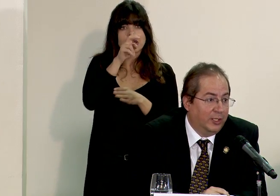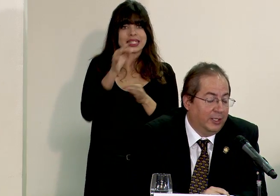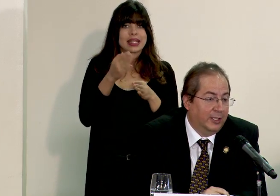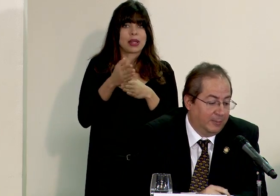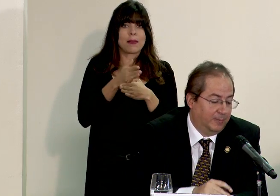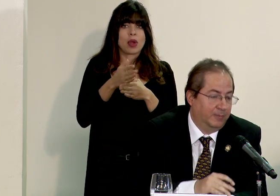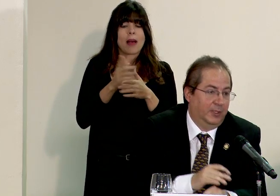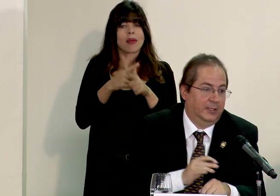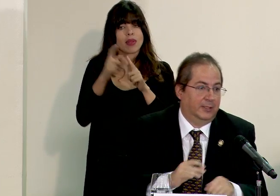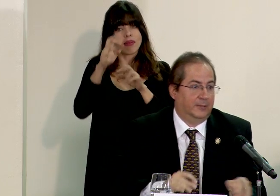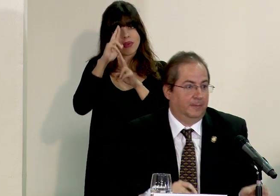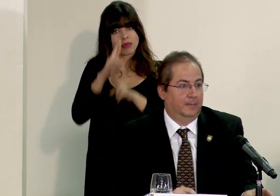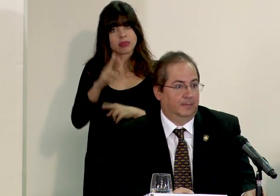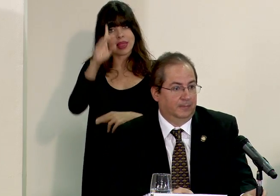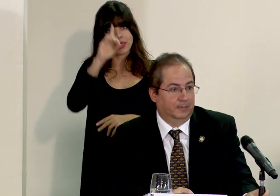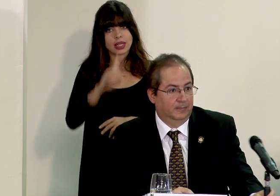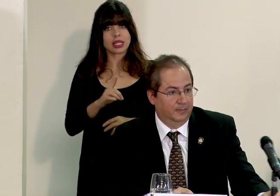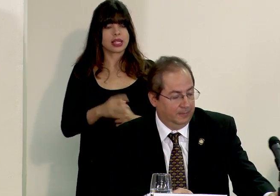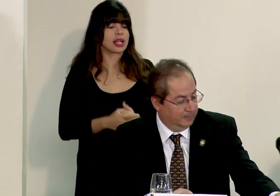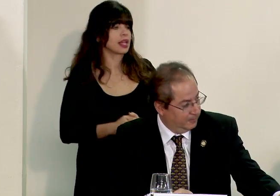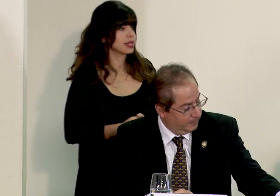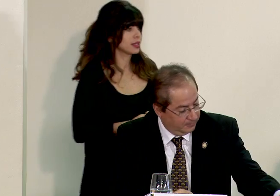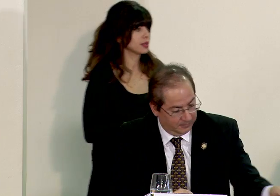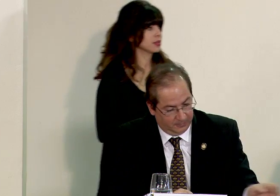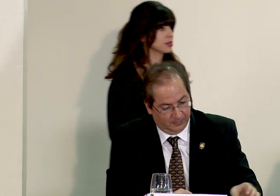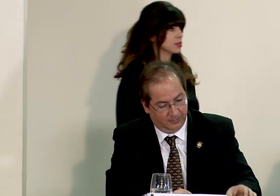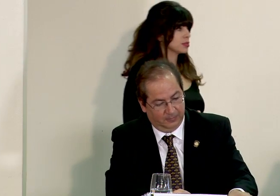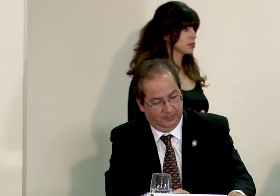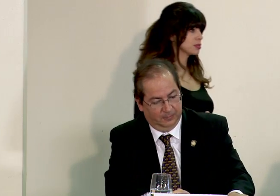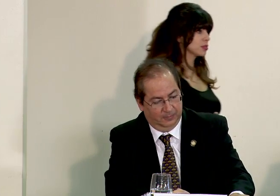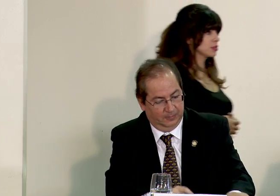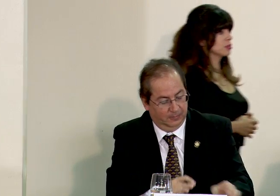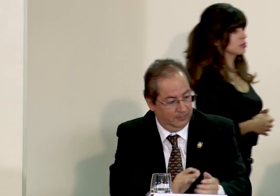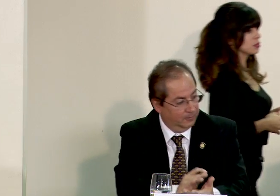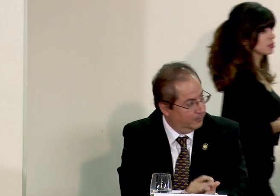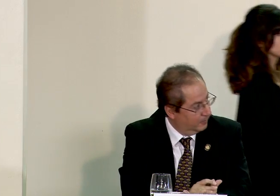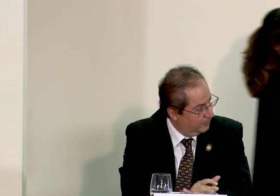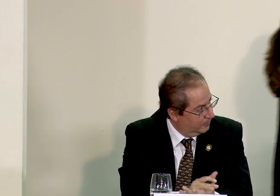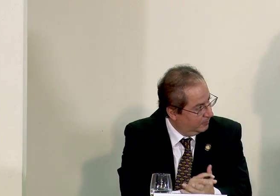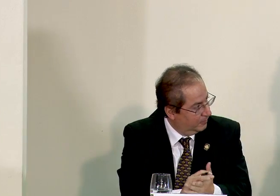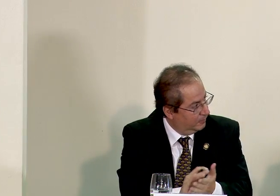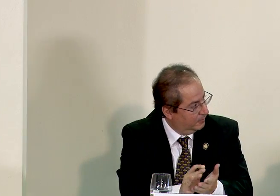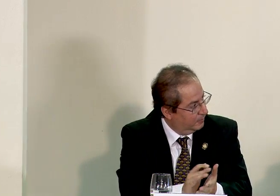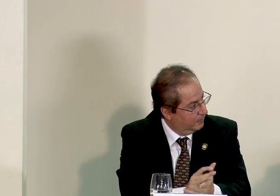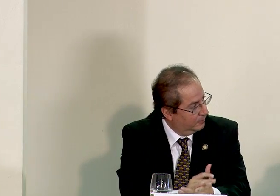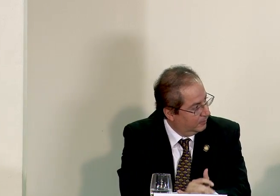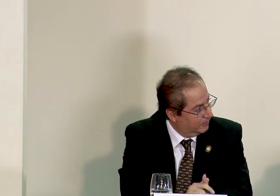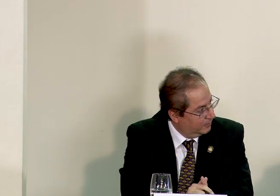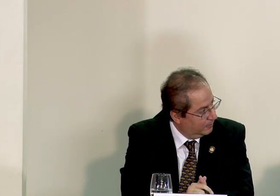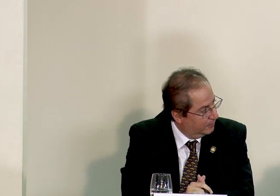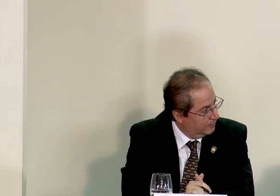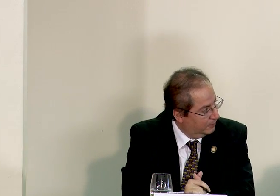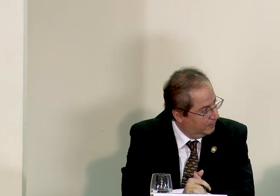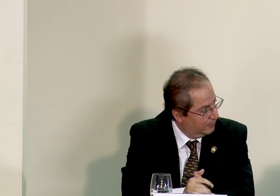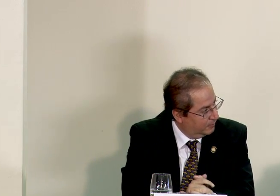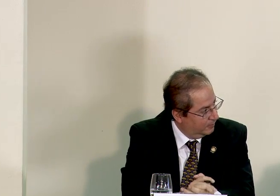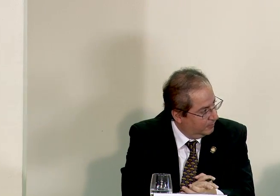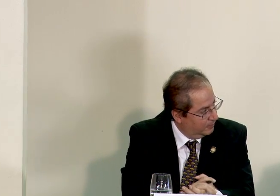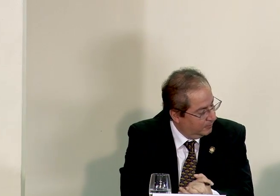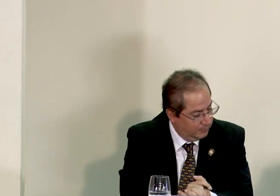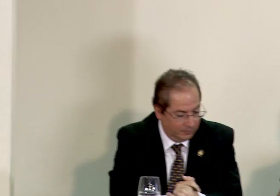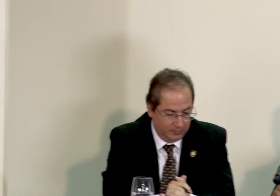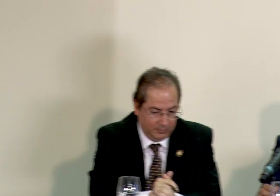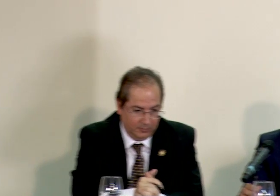con dignidad gracias extra por favor ay perdón ministro sobre el tema de